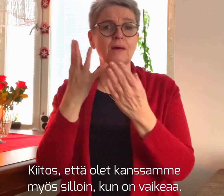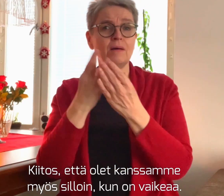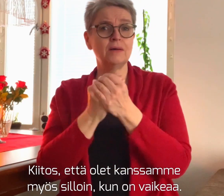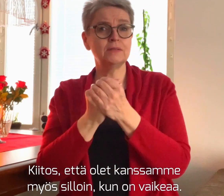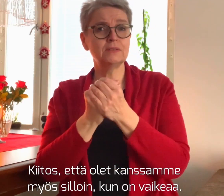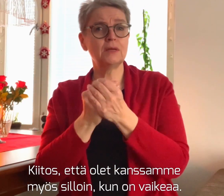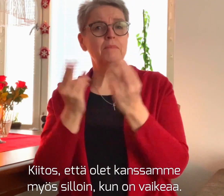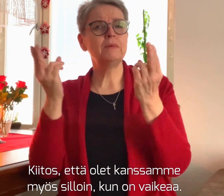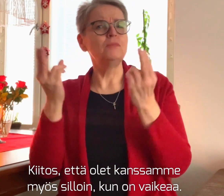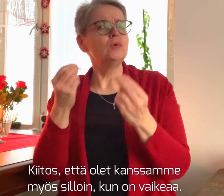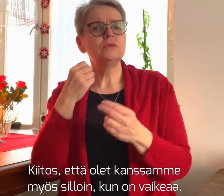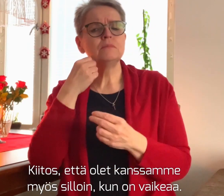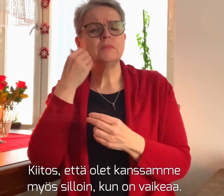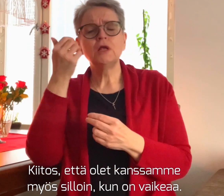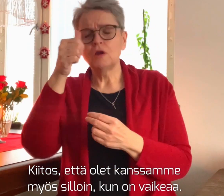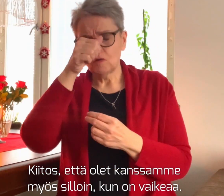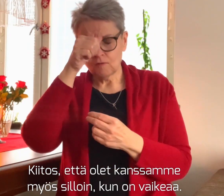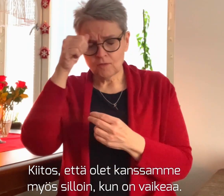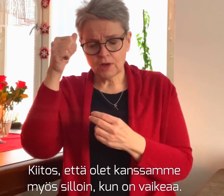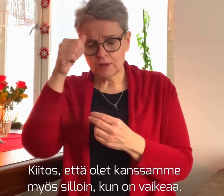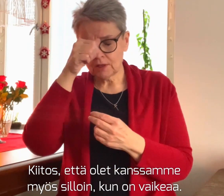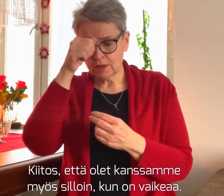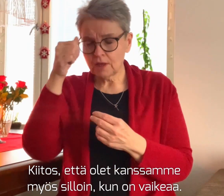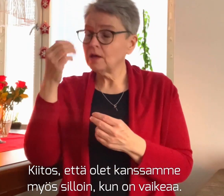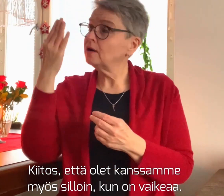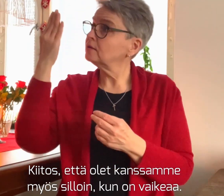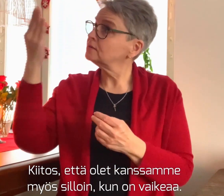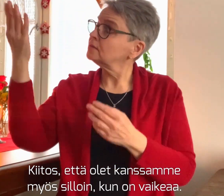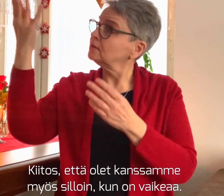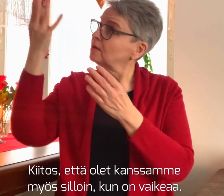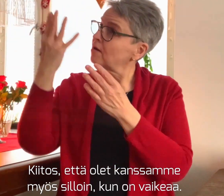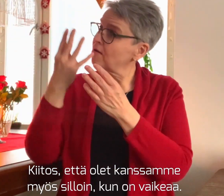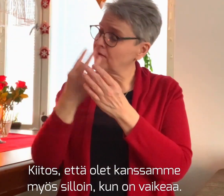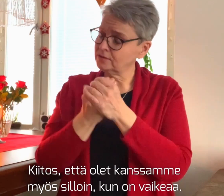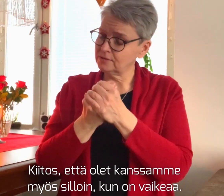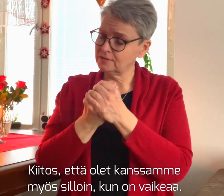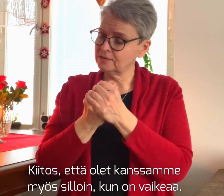Kiitos, että olet kanssamme myös silloin, kun on vaikeaa.